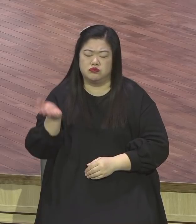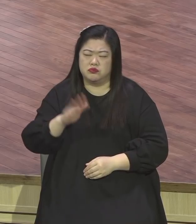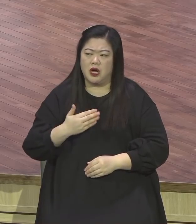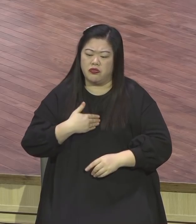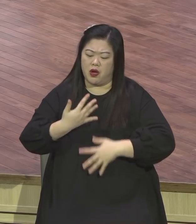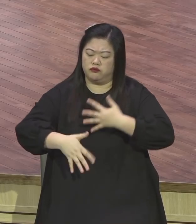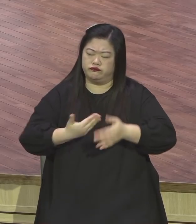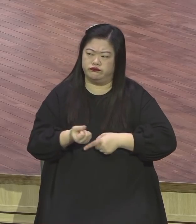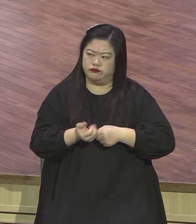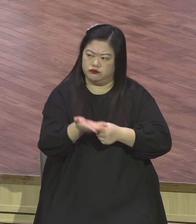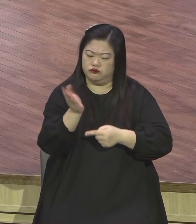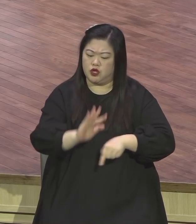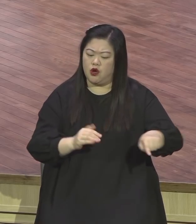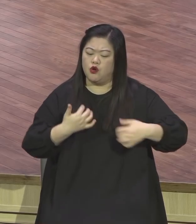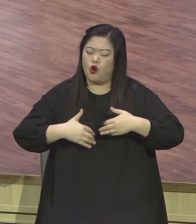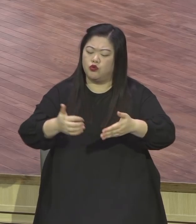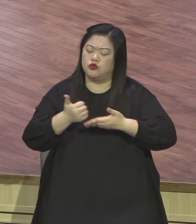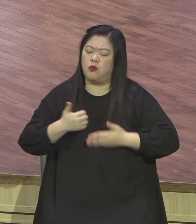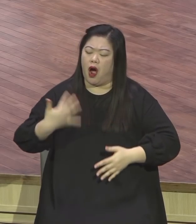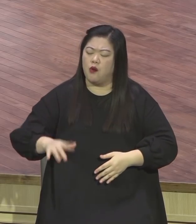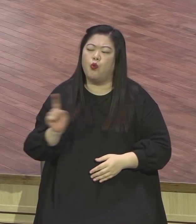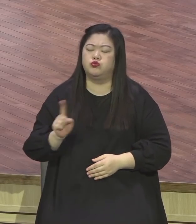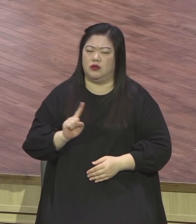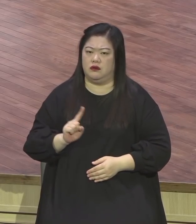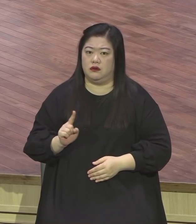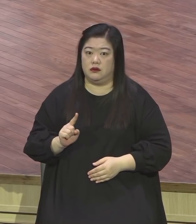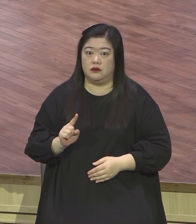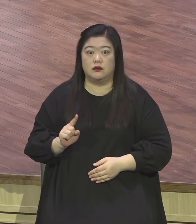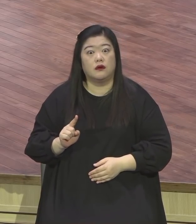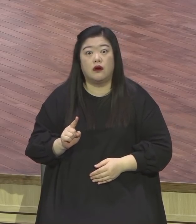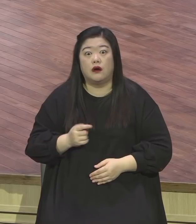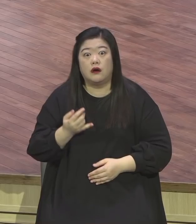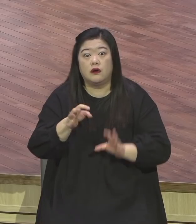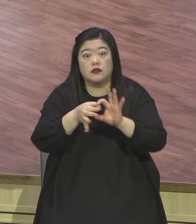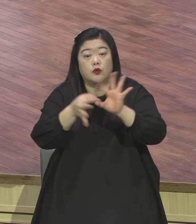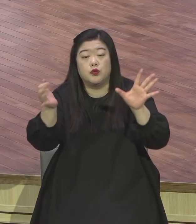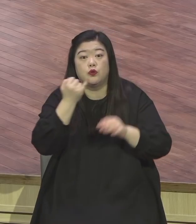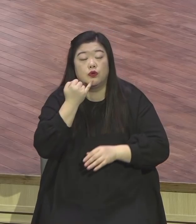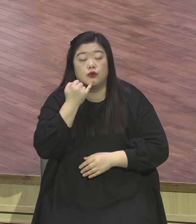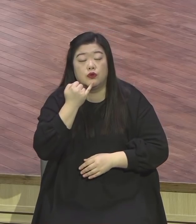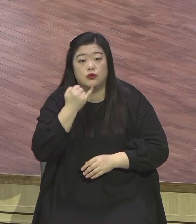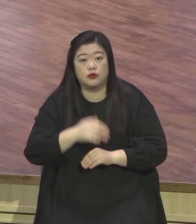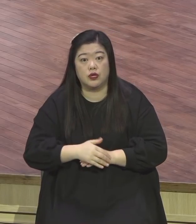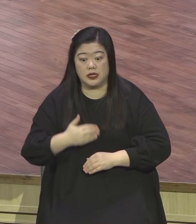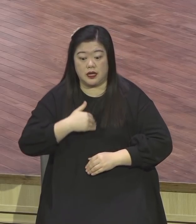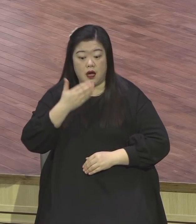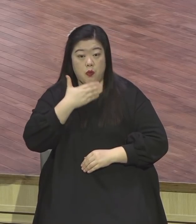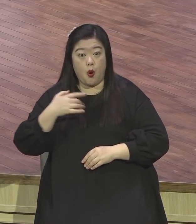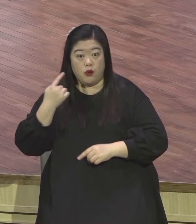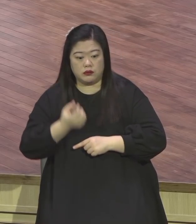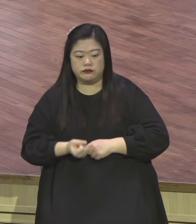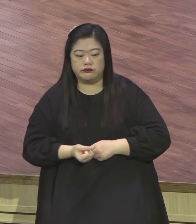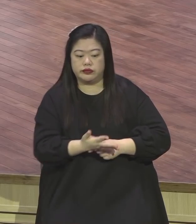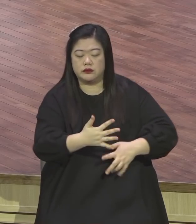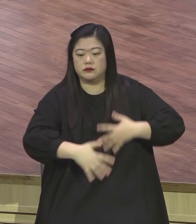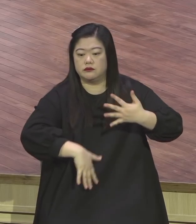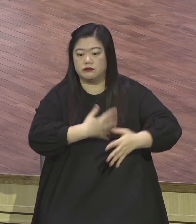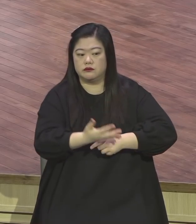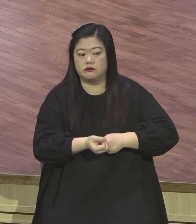내 사명 감당하는 거예요 그게 신앙양심이에요 그게 성령의 사람이에요 그쪽으로 눈을 돌려라 본문에